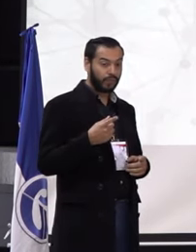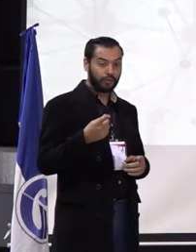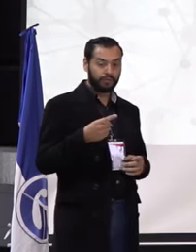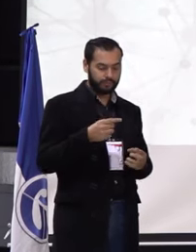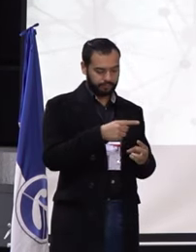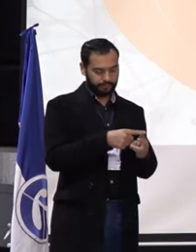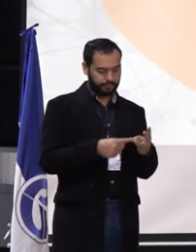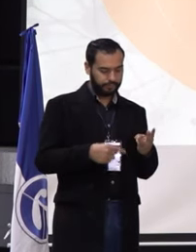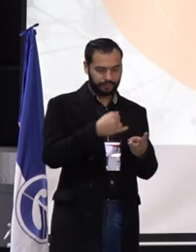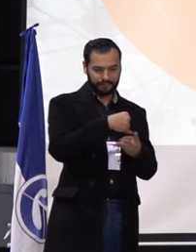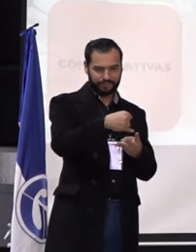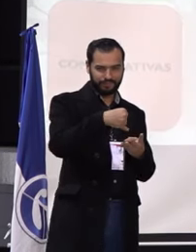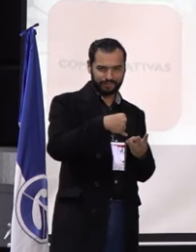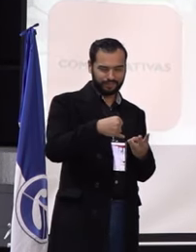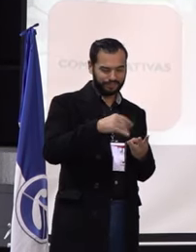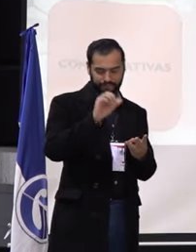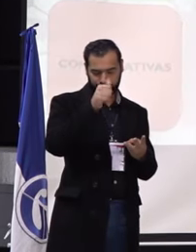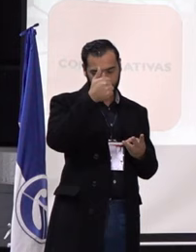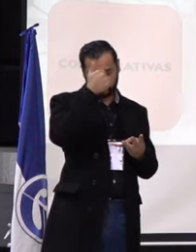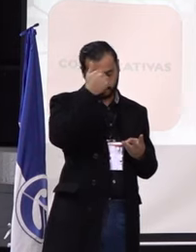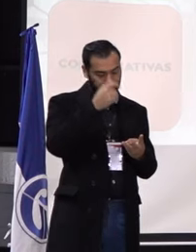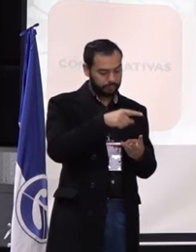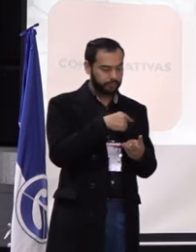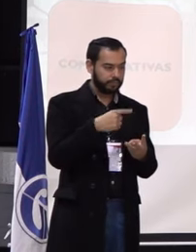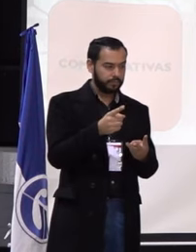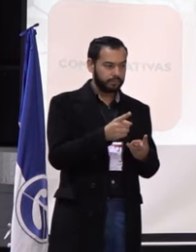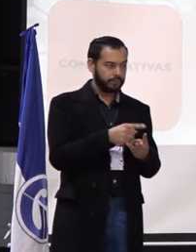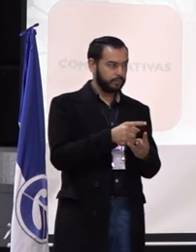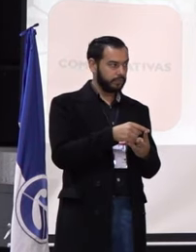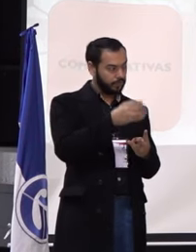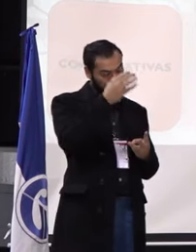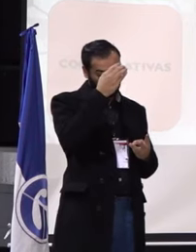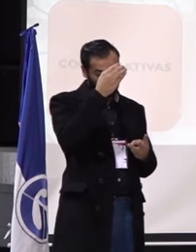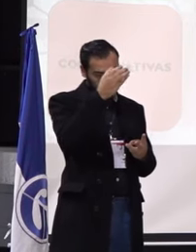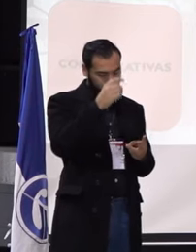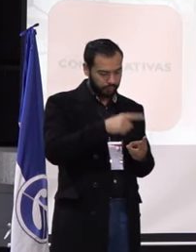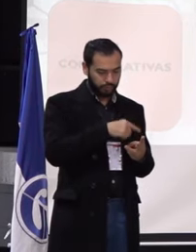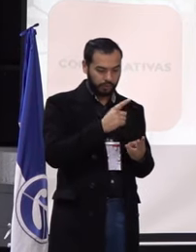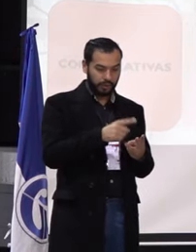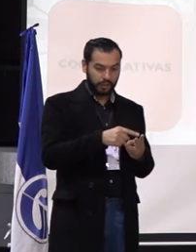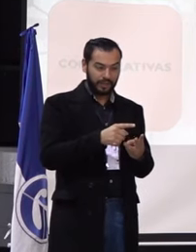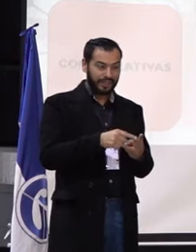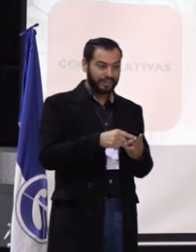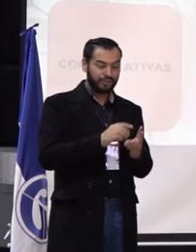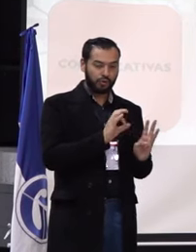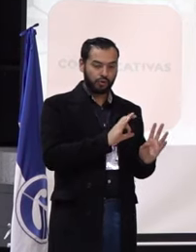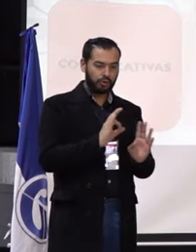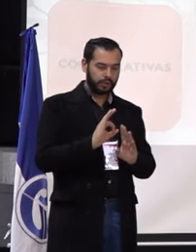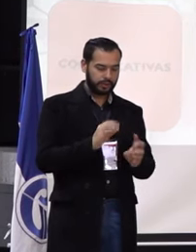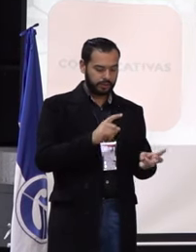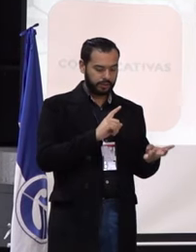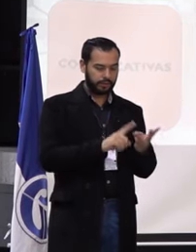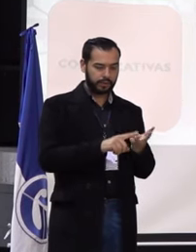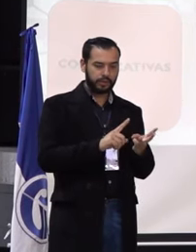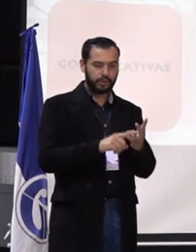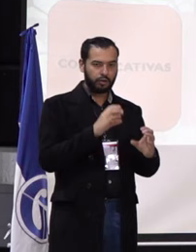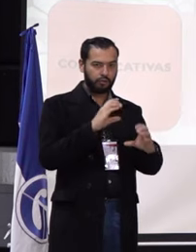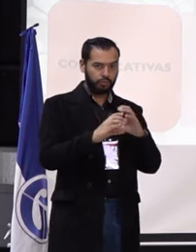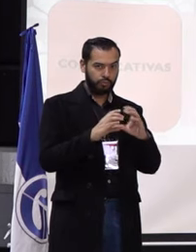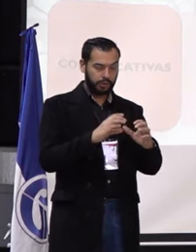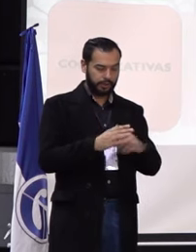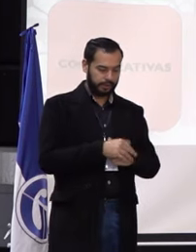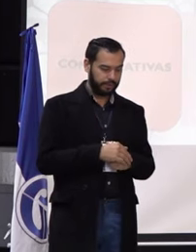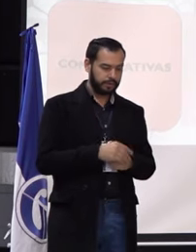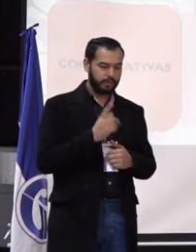tres ejes principales, que son las conceptuales, organizativas y comunicativas. Entonces, dentro de las propuestas